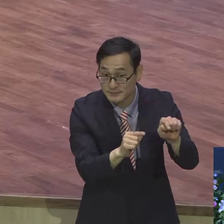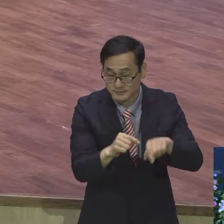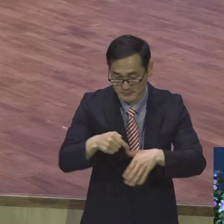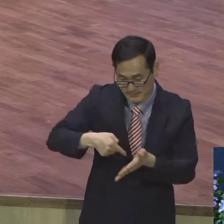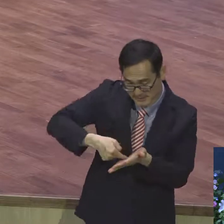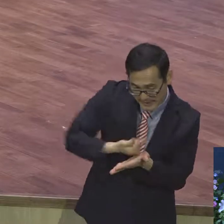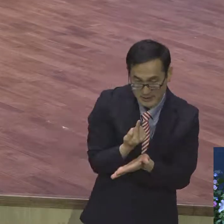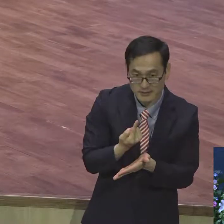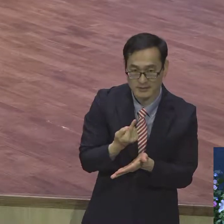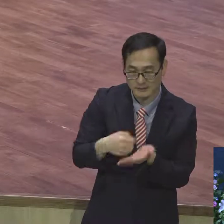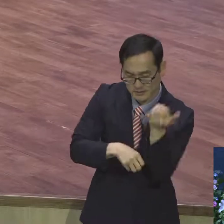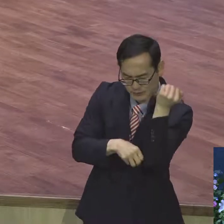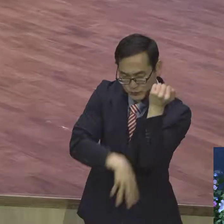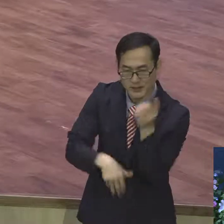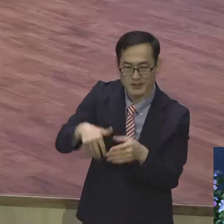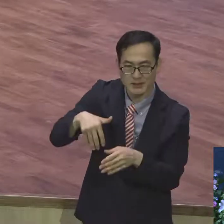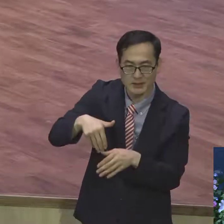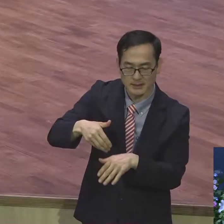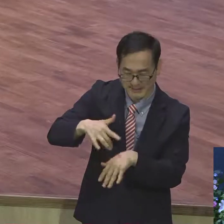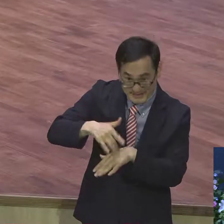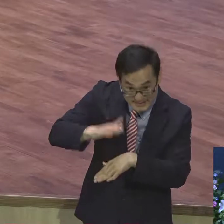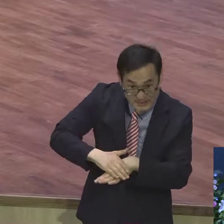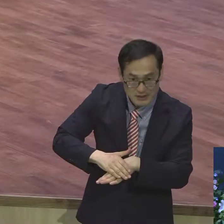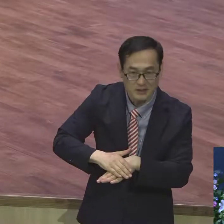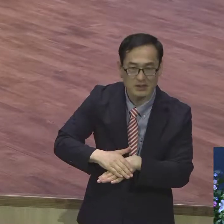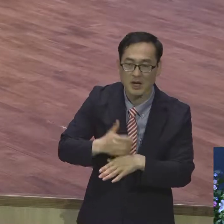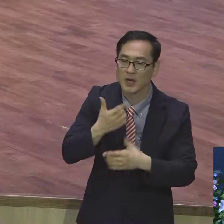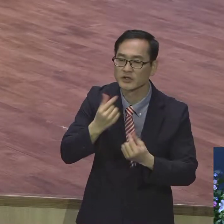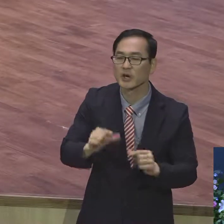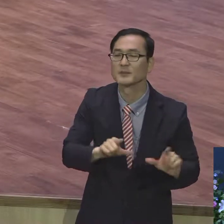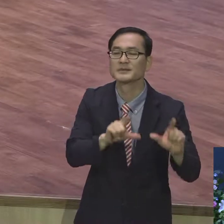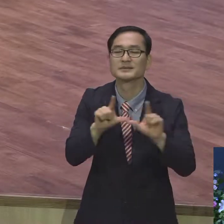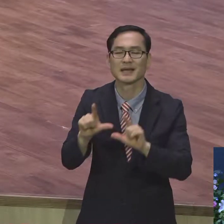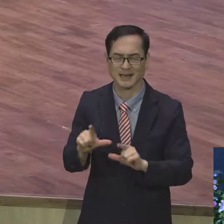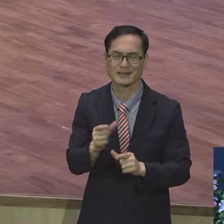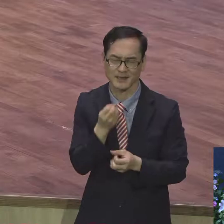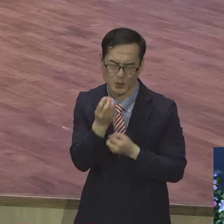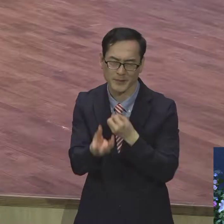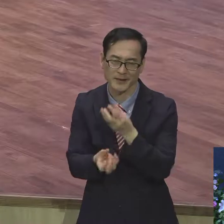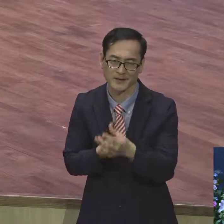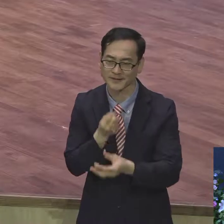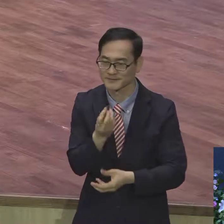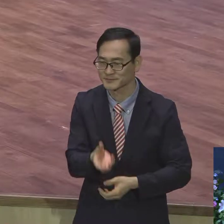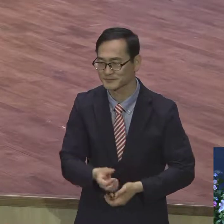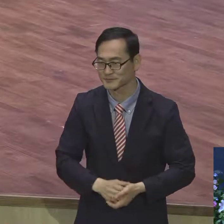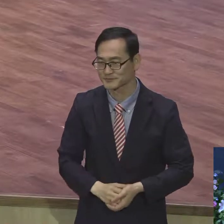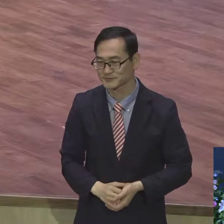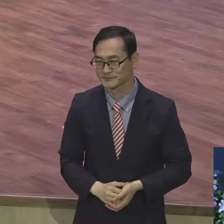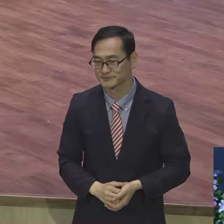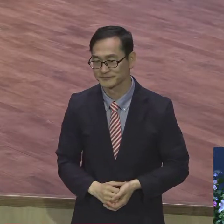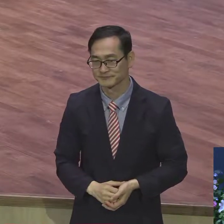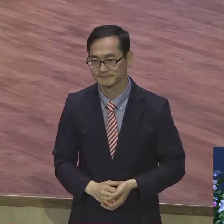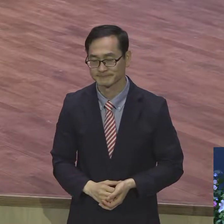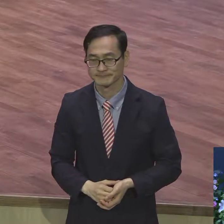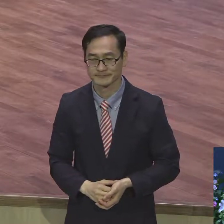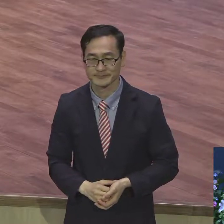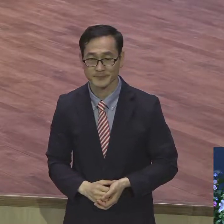체질된 삶을 살았다는 거예요. 말씀이 이 말씀에